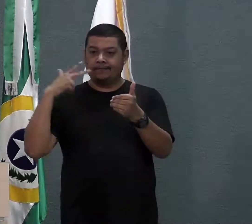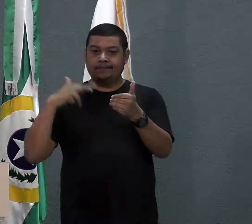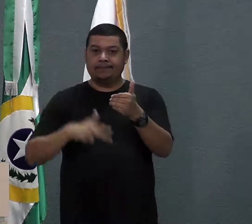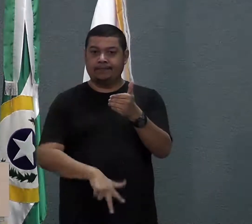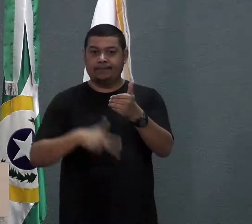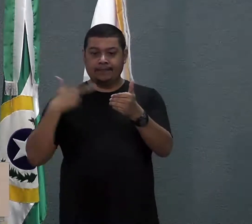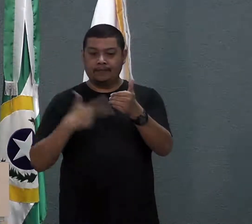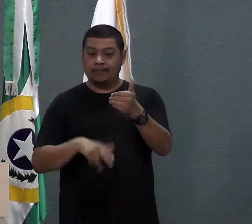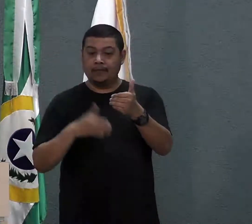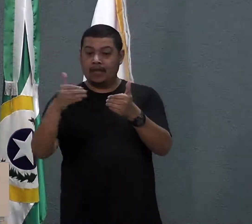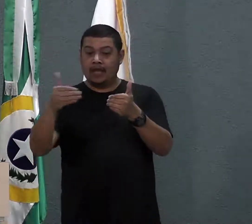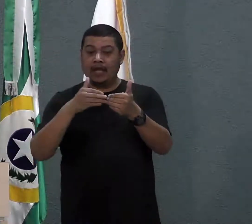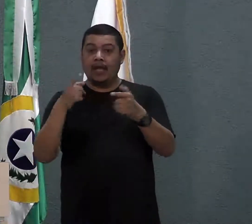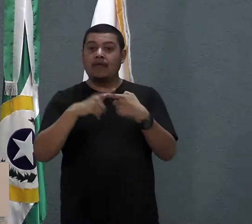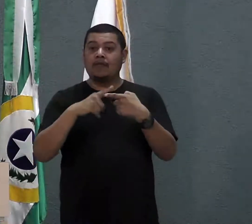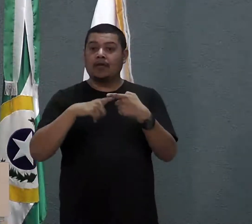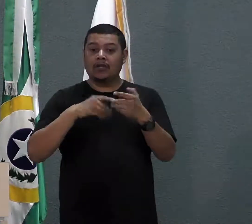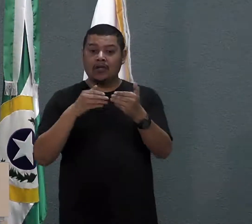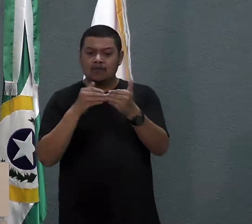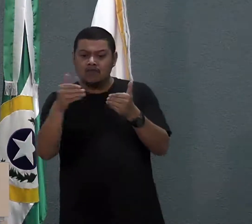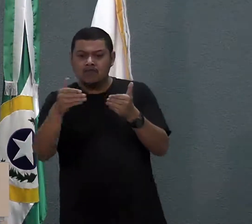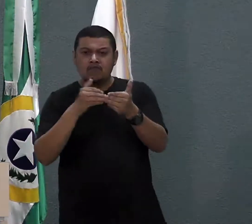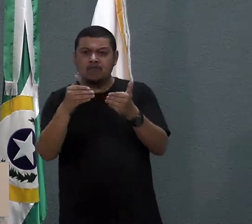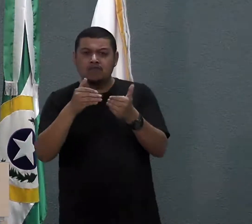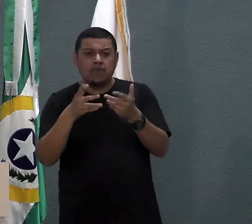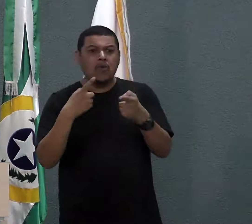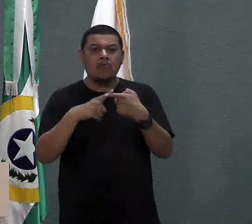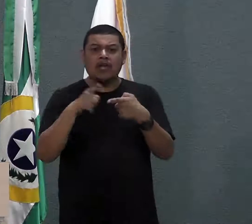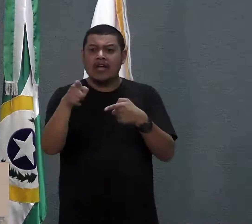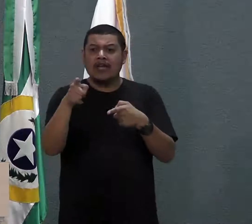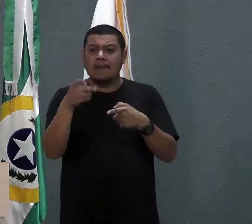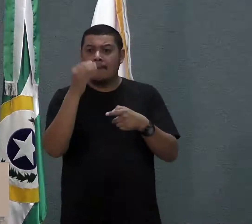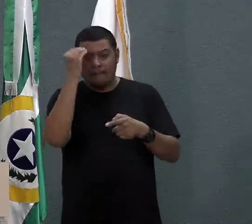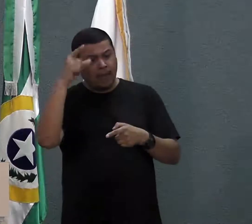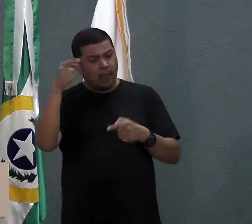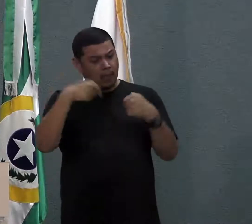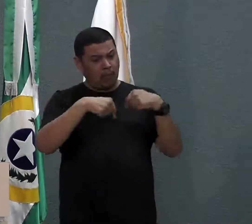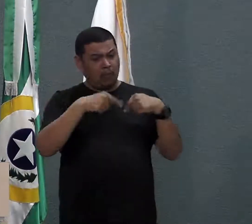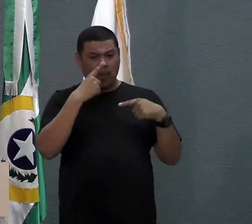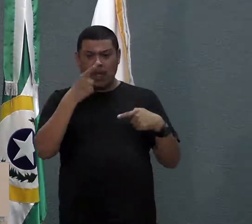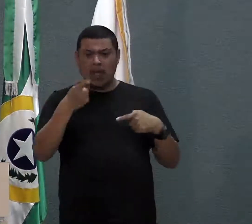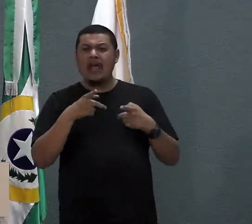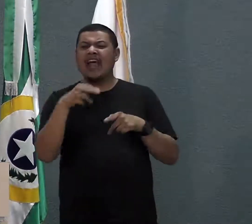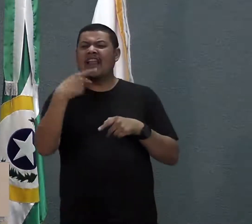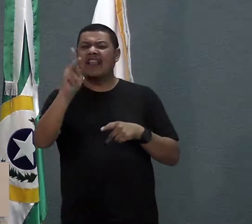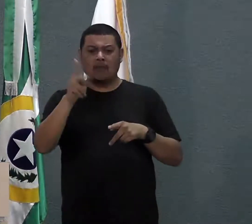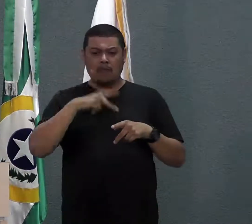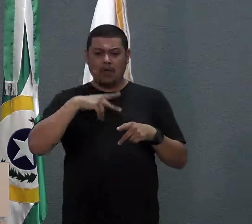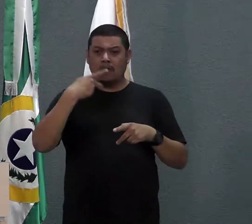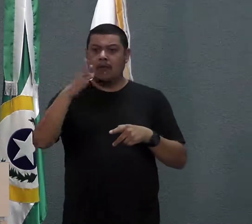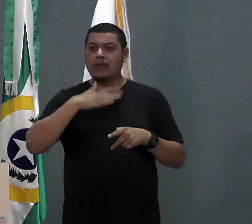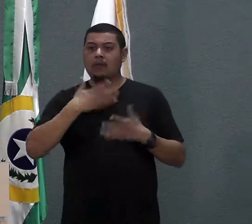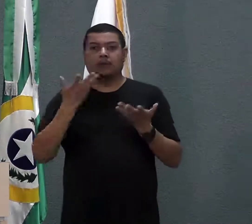Aze. Porque existem ali trechos que nenhum faz e nenhum outro. E fica ali aquele